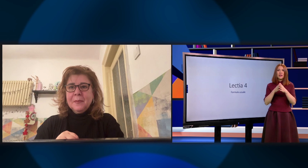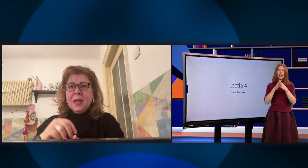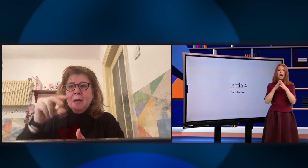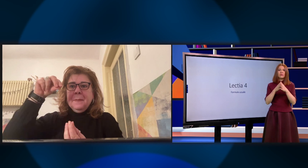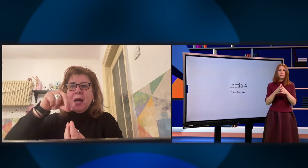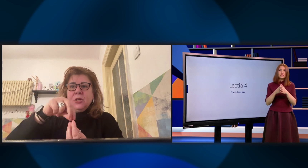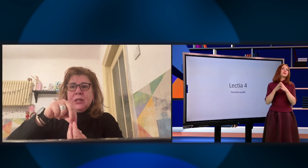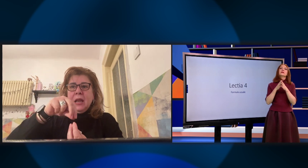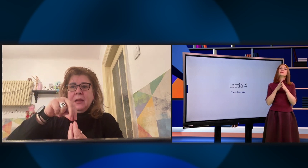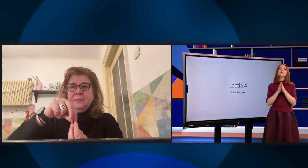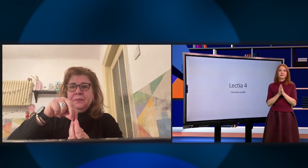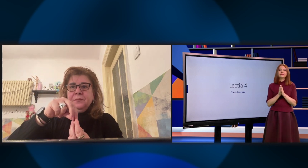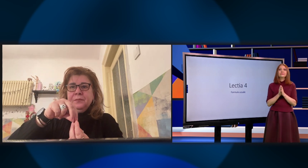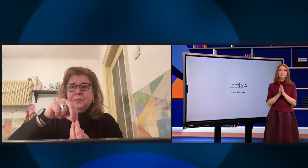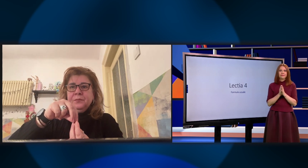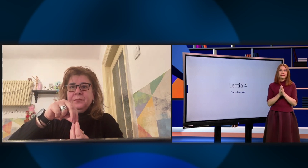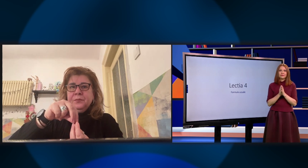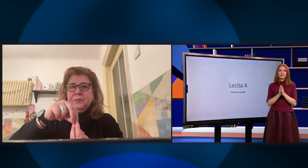Paștele a Paștele!